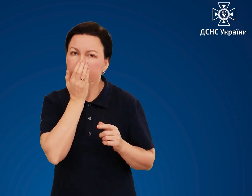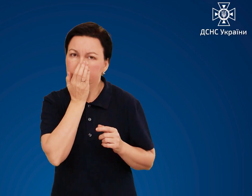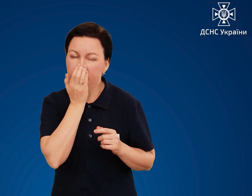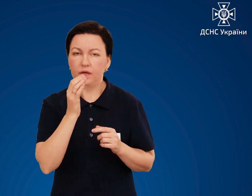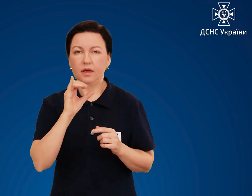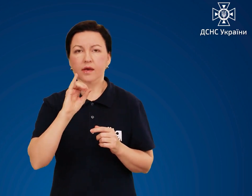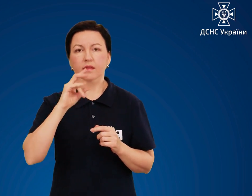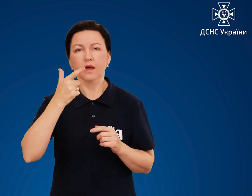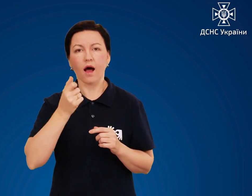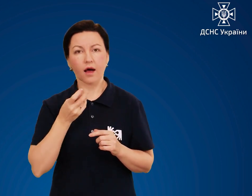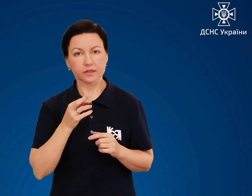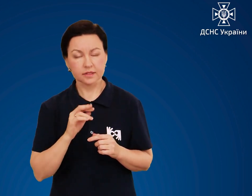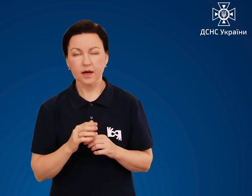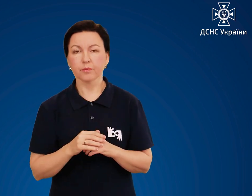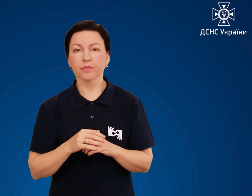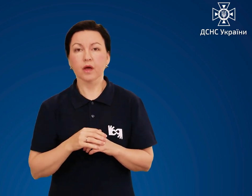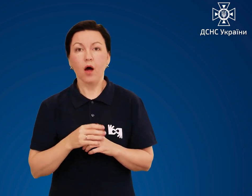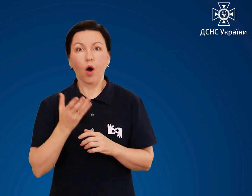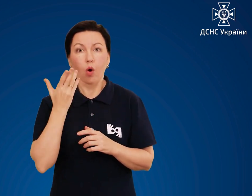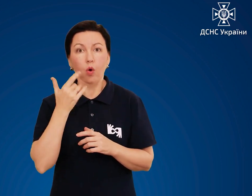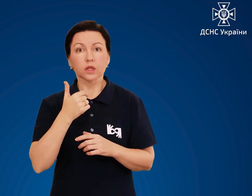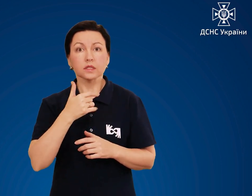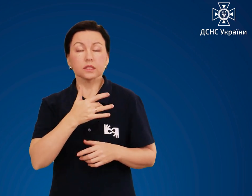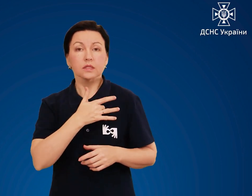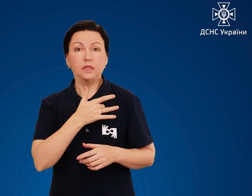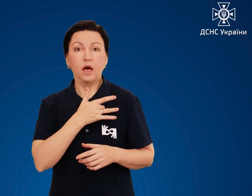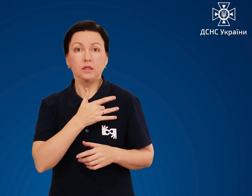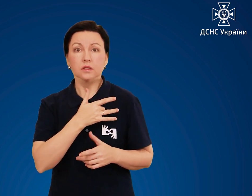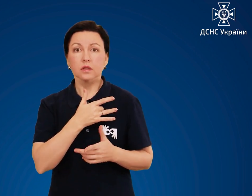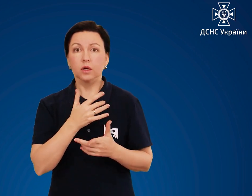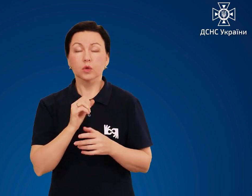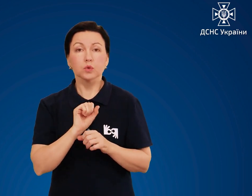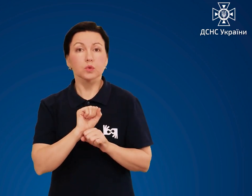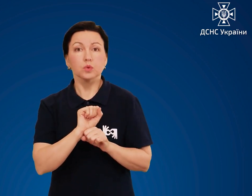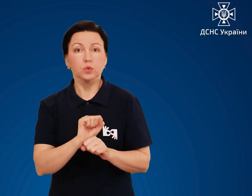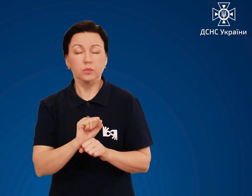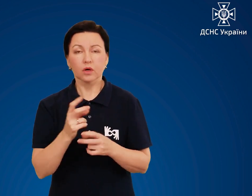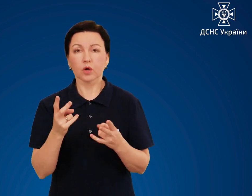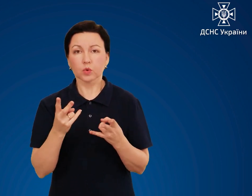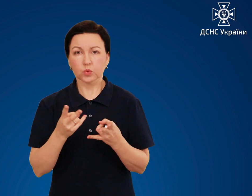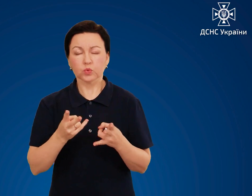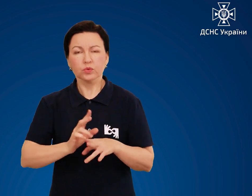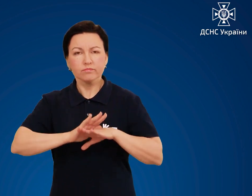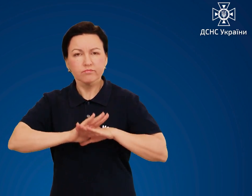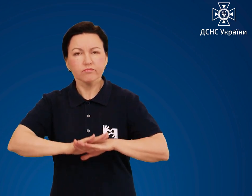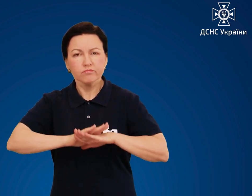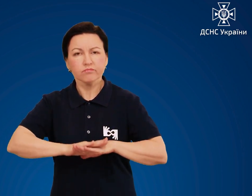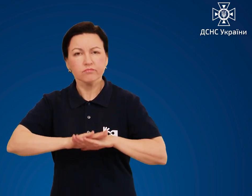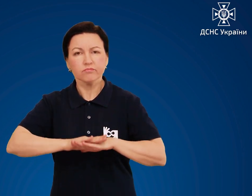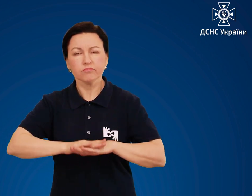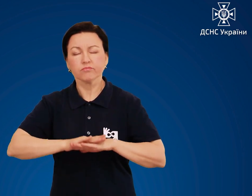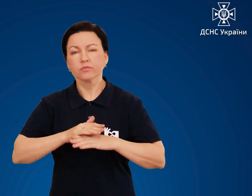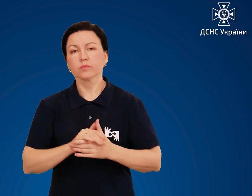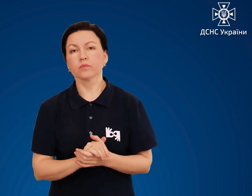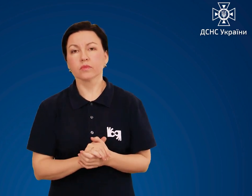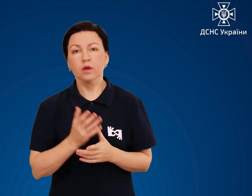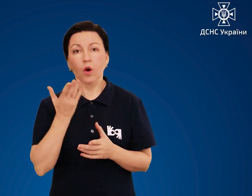При зупинці дихання проведіть серцево-легеневу реанімацію При